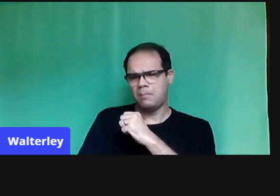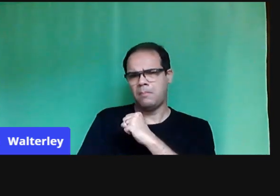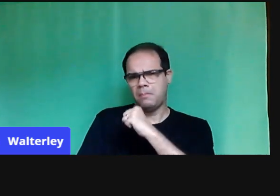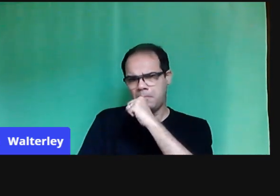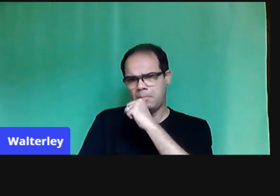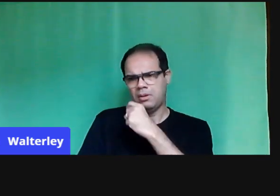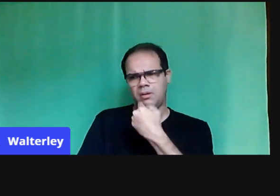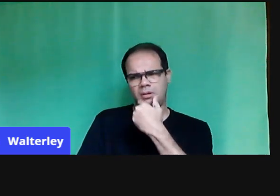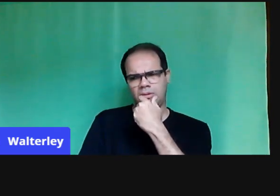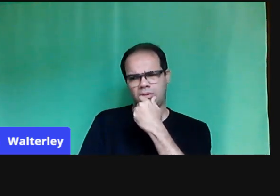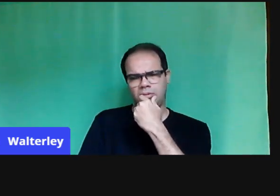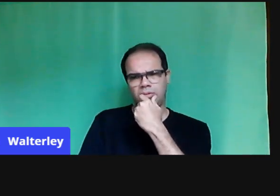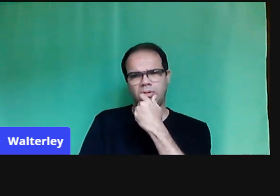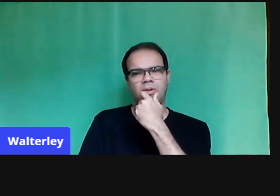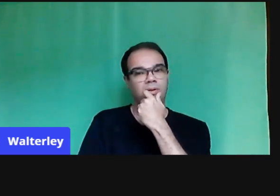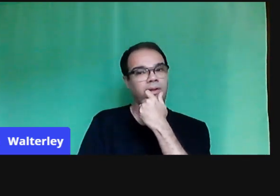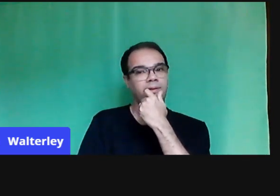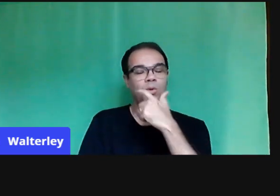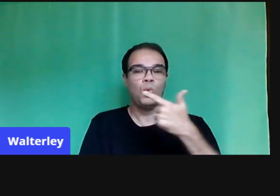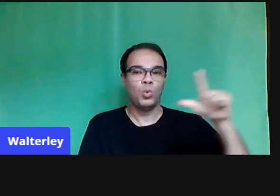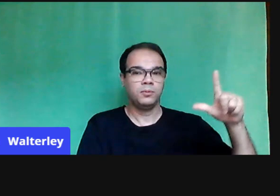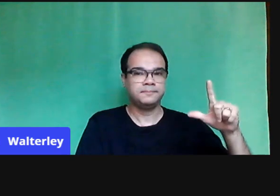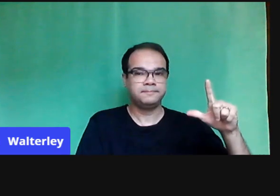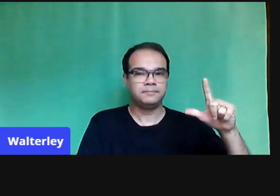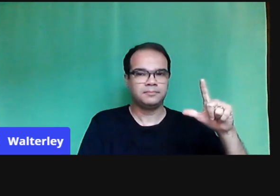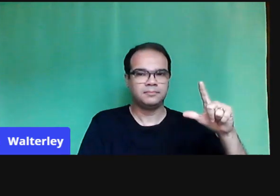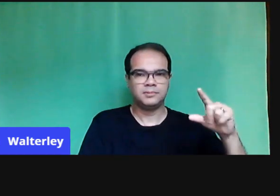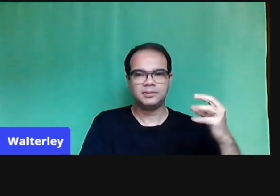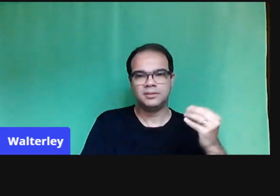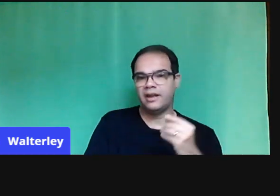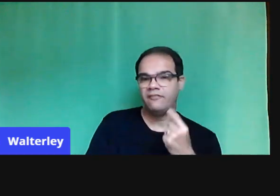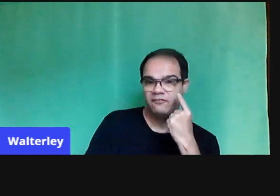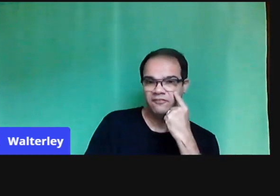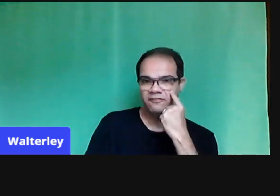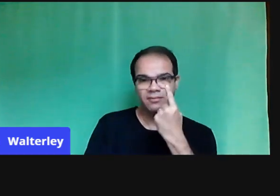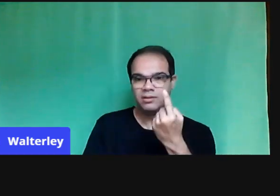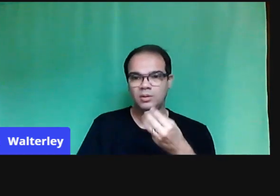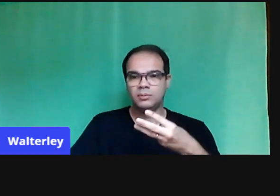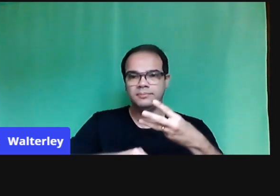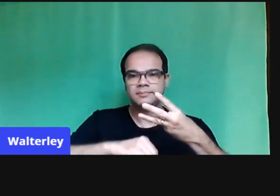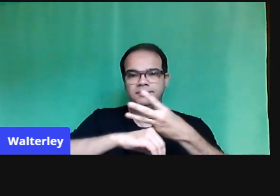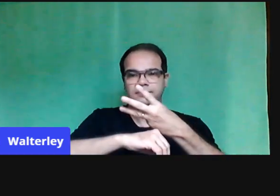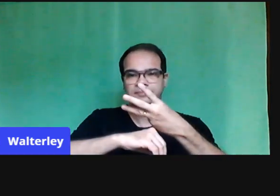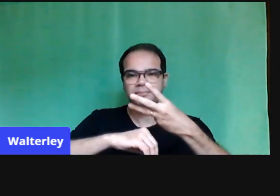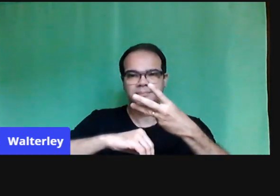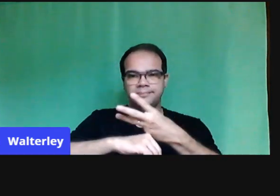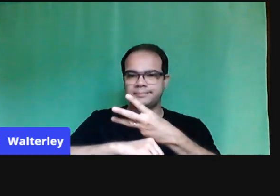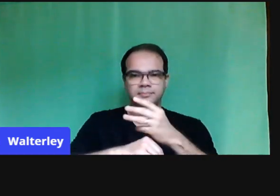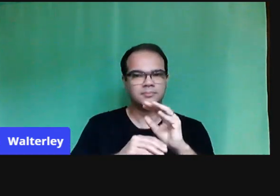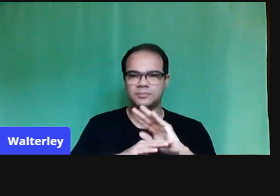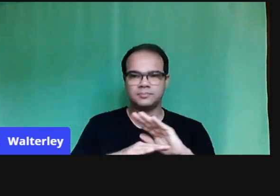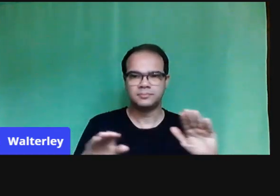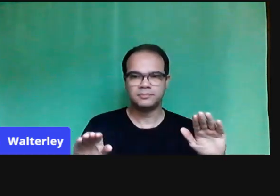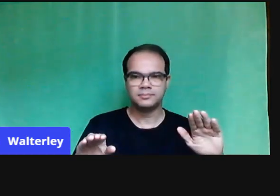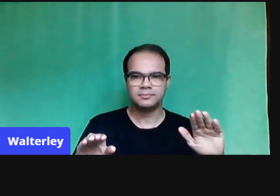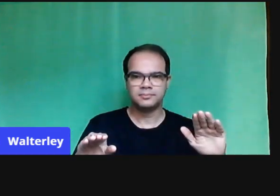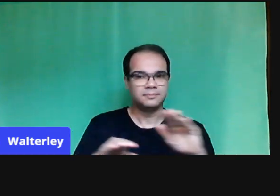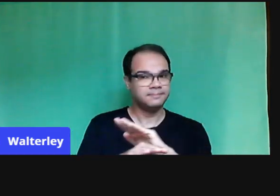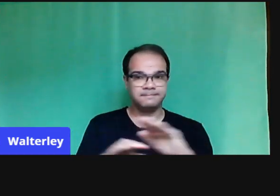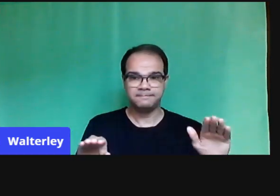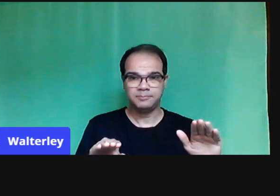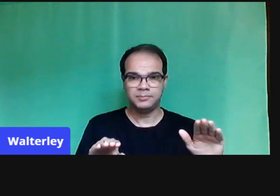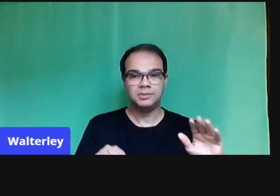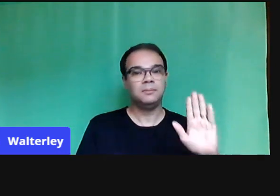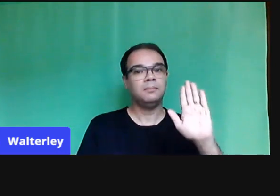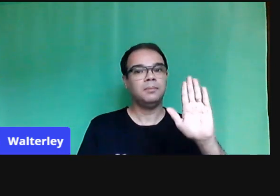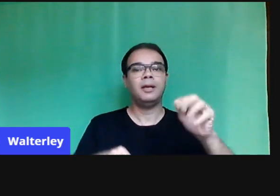eu tenho está sendo via WhatsApp. Bom, mas eu preciso, é preciso ter esperança, eu vou ler uma citação de Paulo Freire que eu